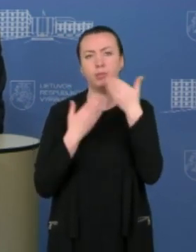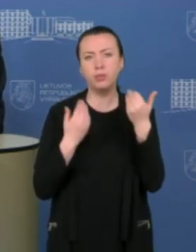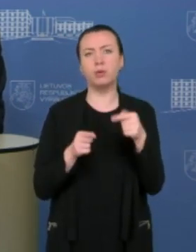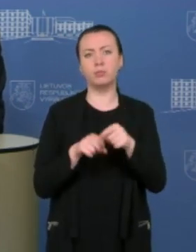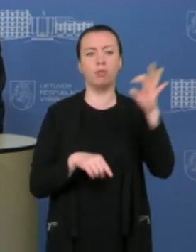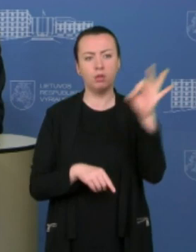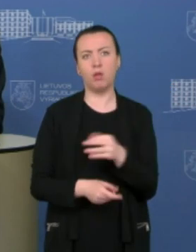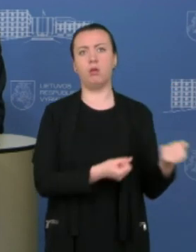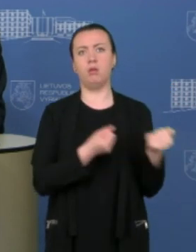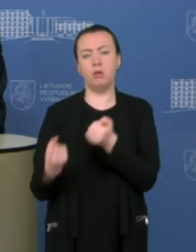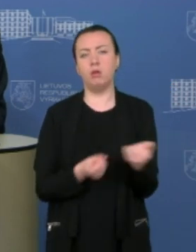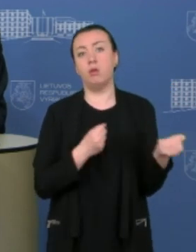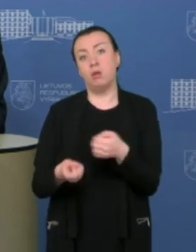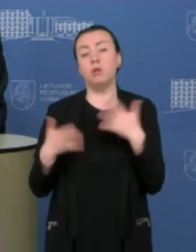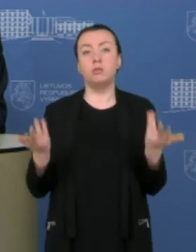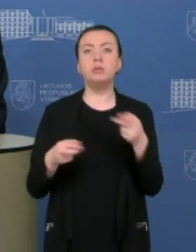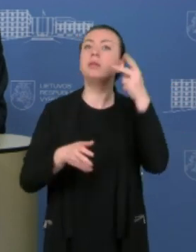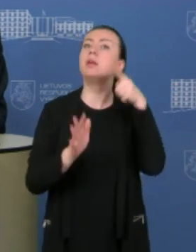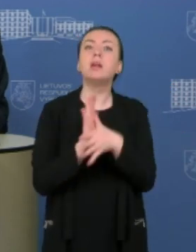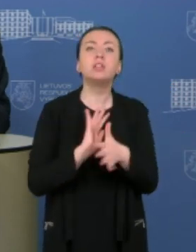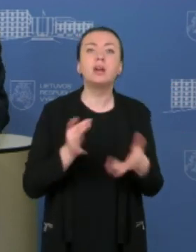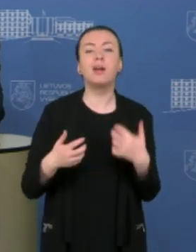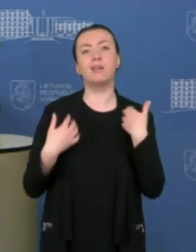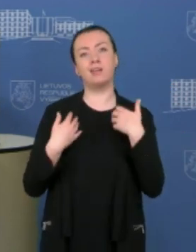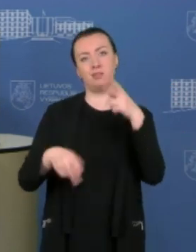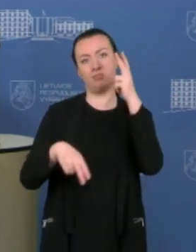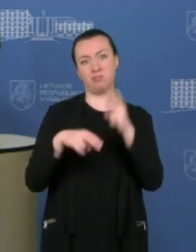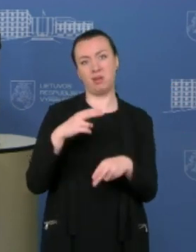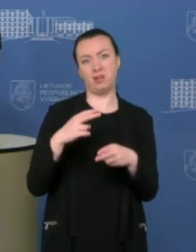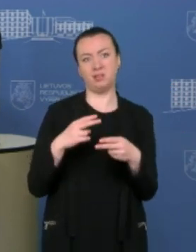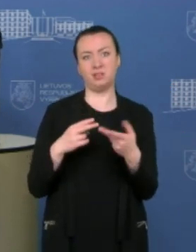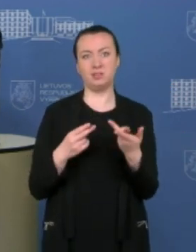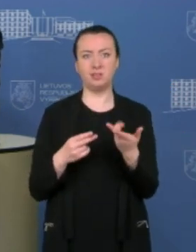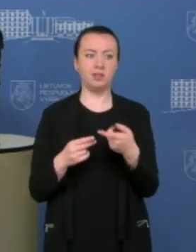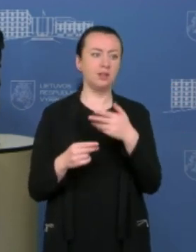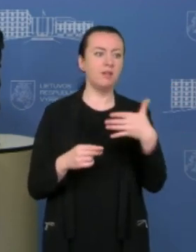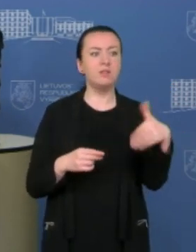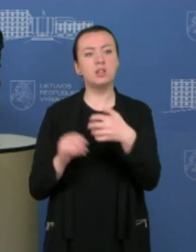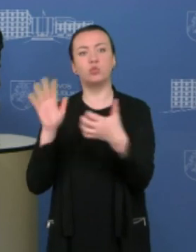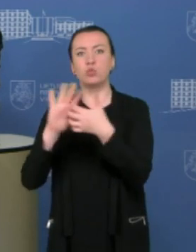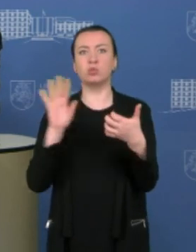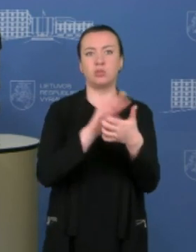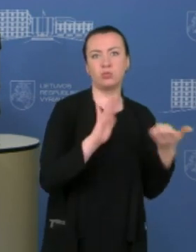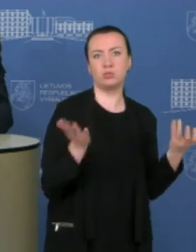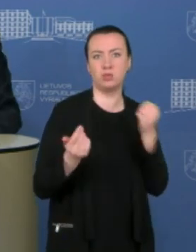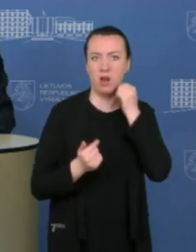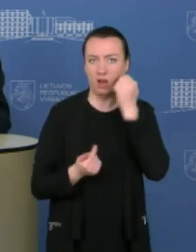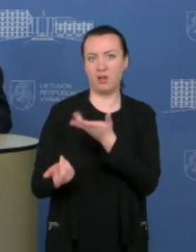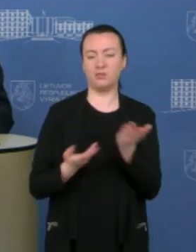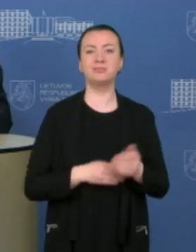greitai baigsis tos, kaip sako, vieno obulio dalybos dešimčiai vaikų. Ačiū.